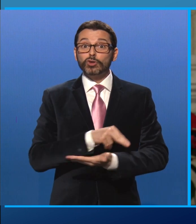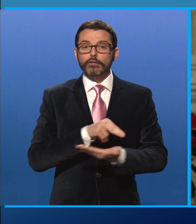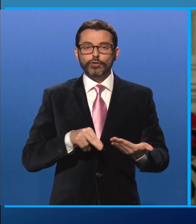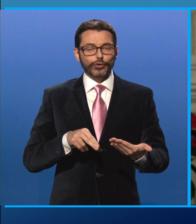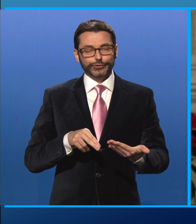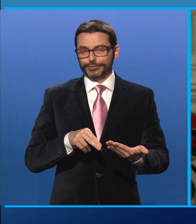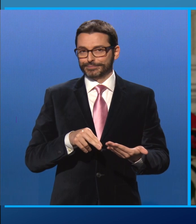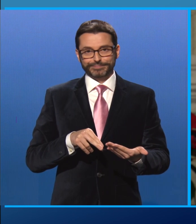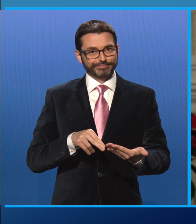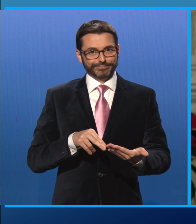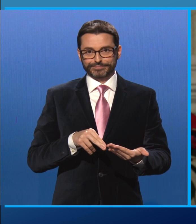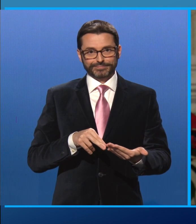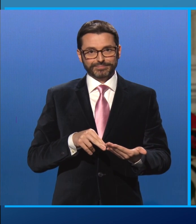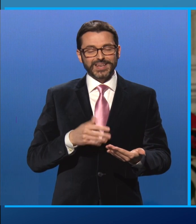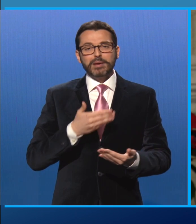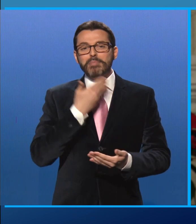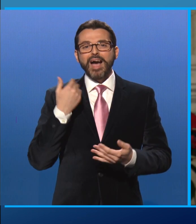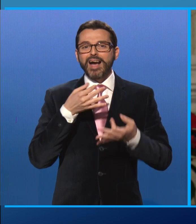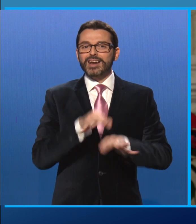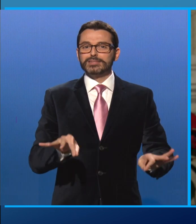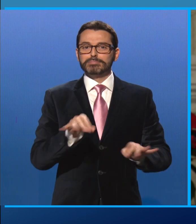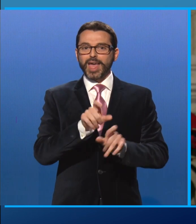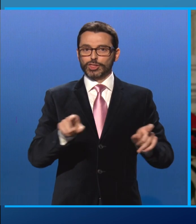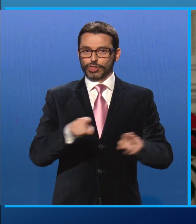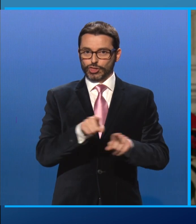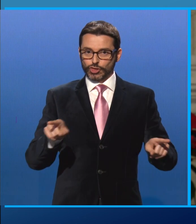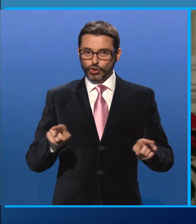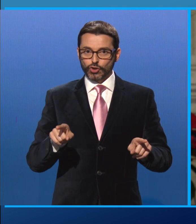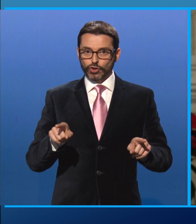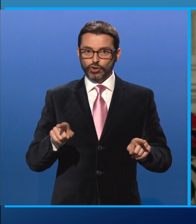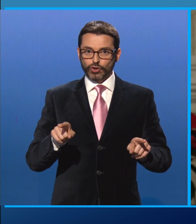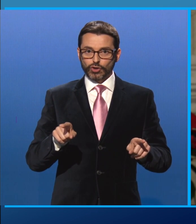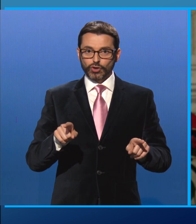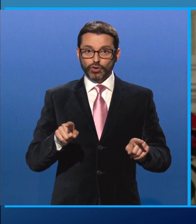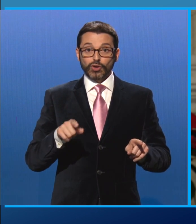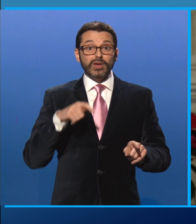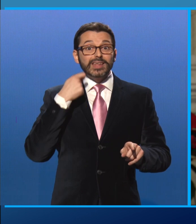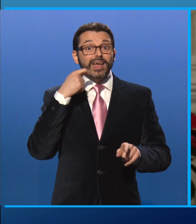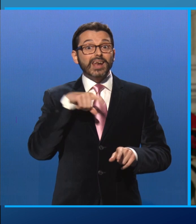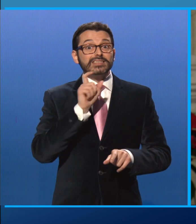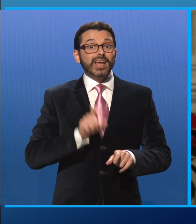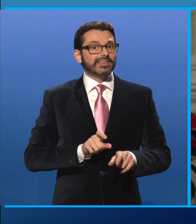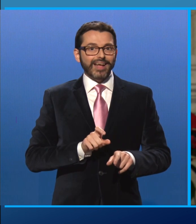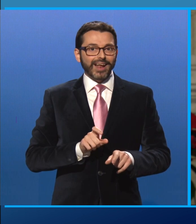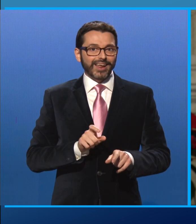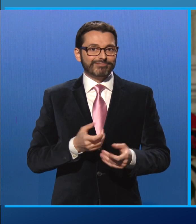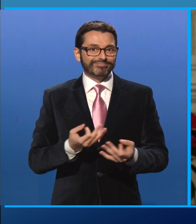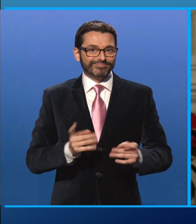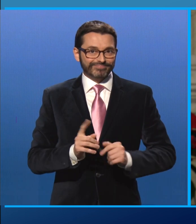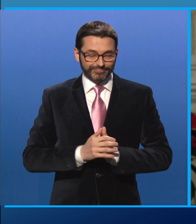realtà poco rispettoso nei loro confronti e contrario all'interesse del Paese, con alto rischio di ingovernabilità.